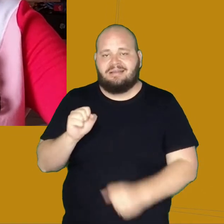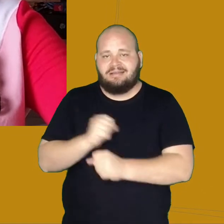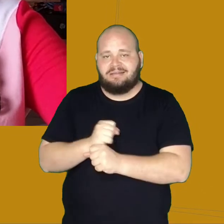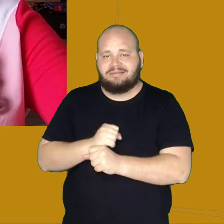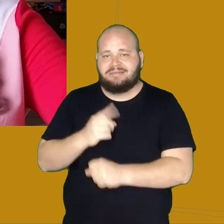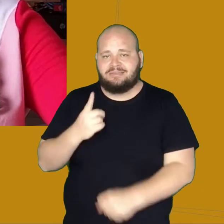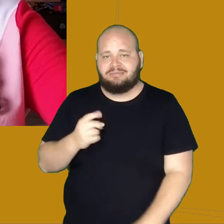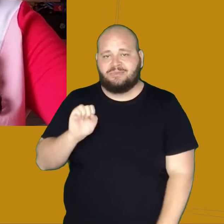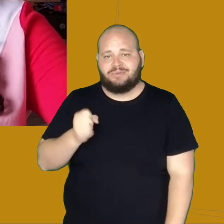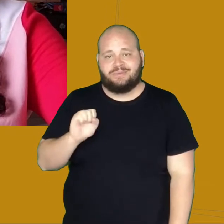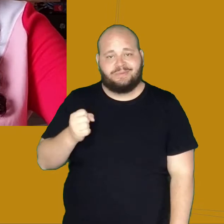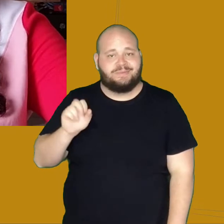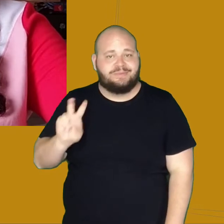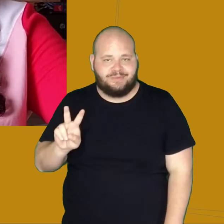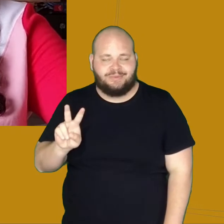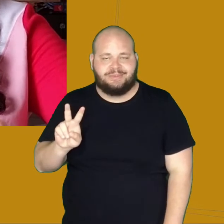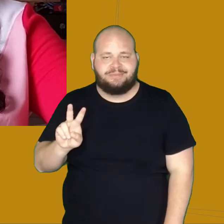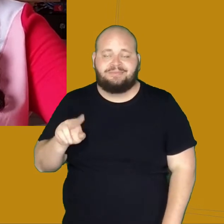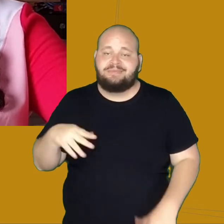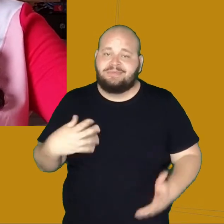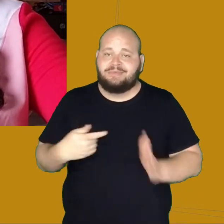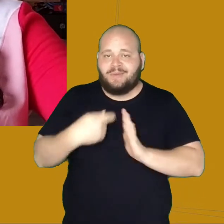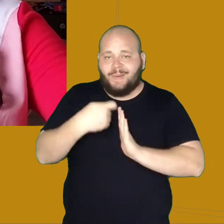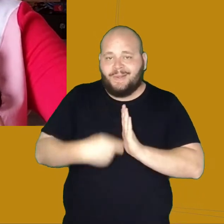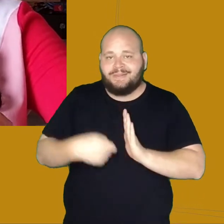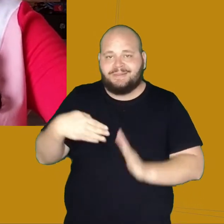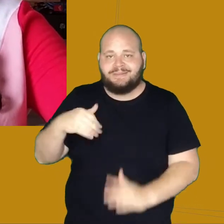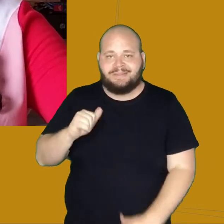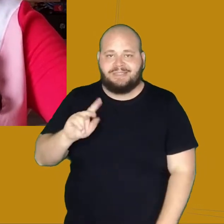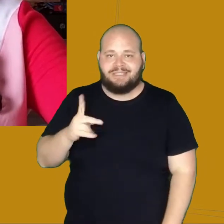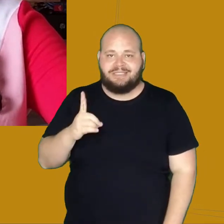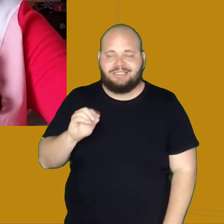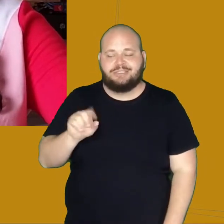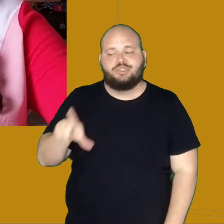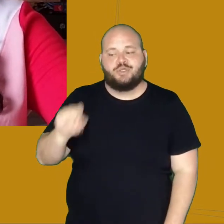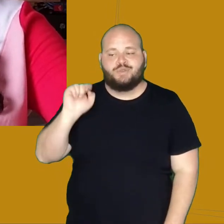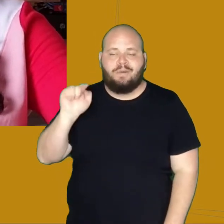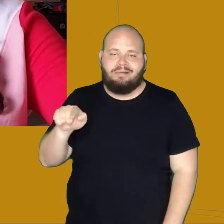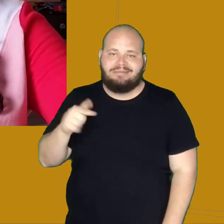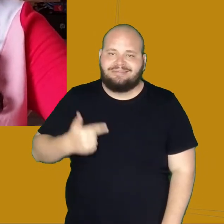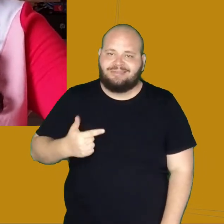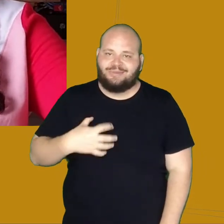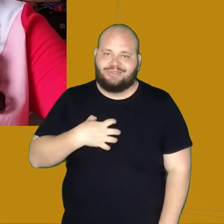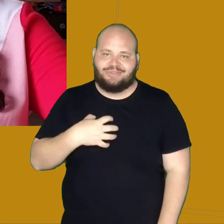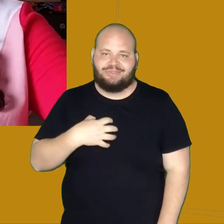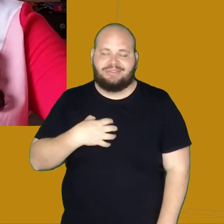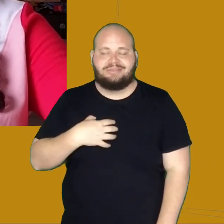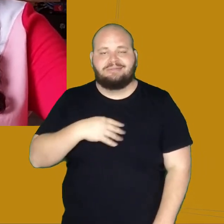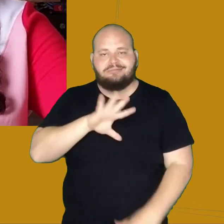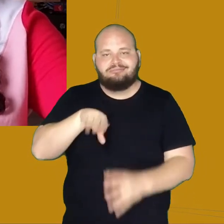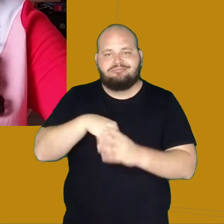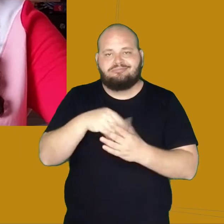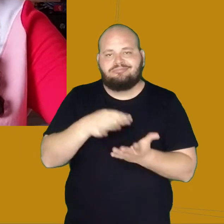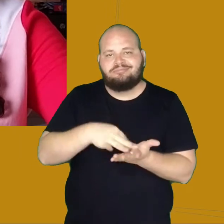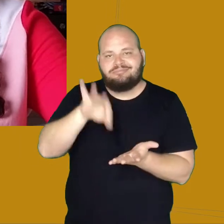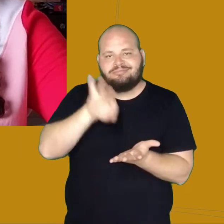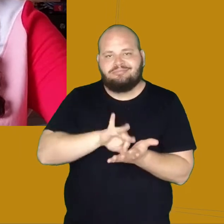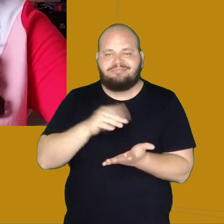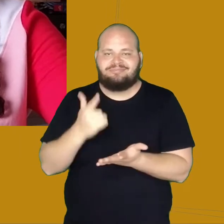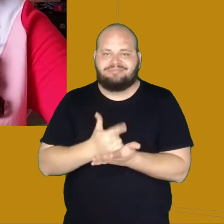1882. E foi essa a segunda versão, a escolhida pelo Machado, para compor as páginas de papéis abulsos.